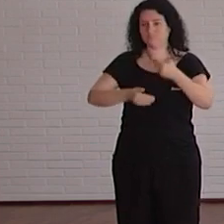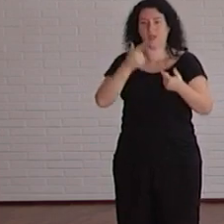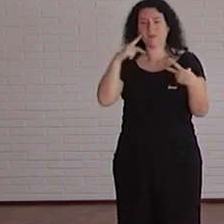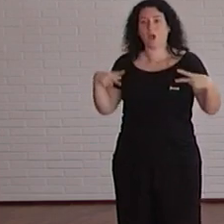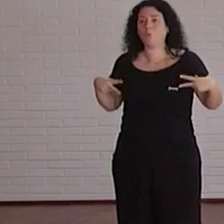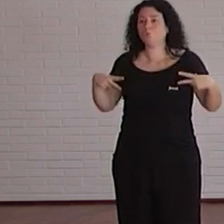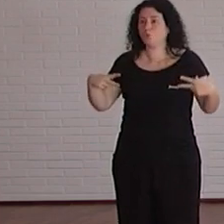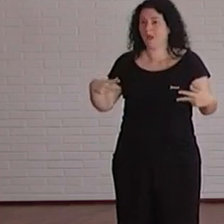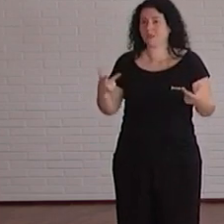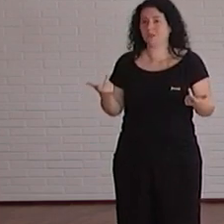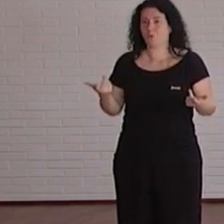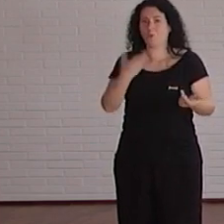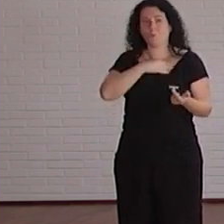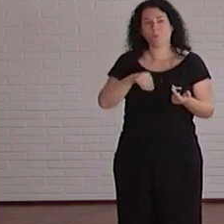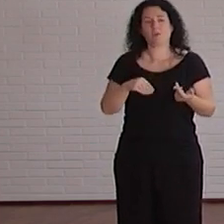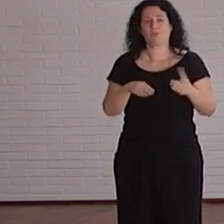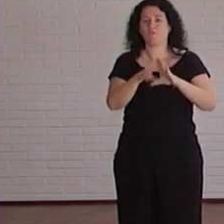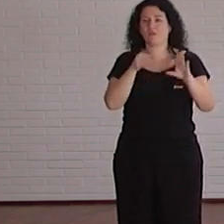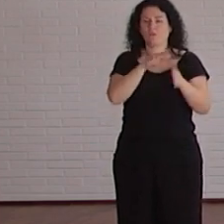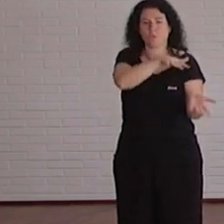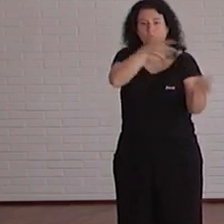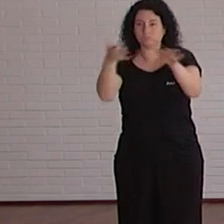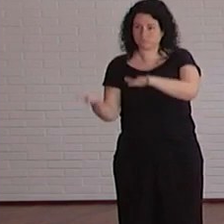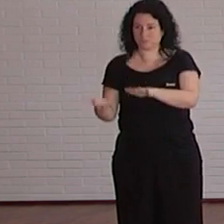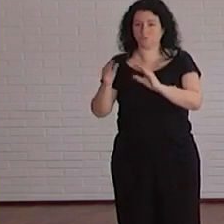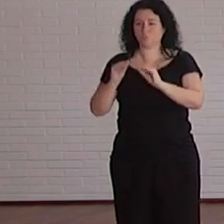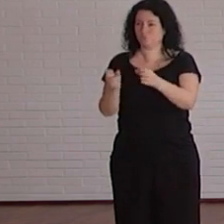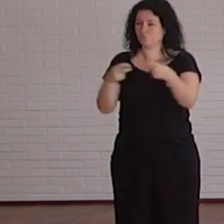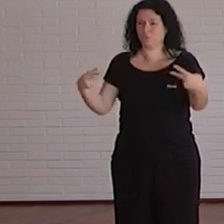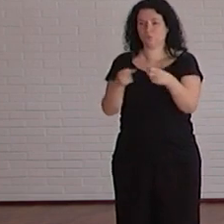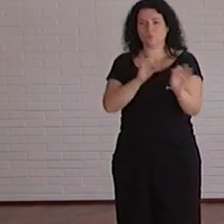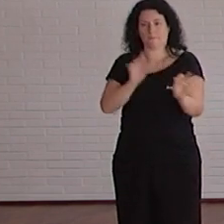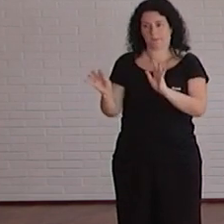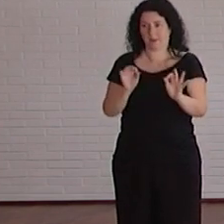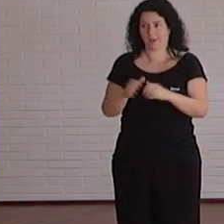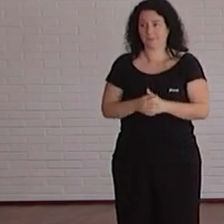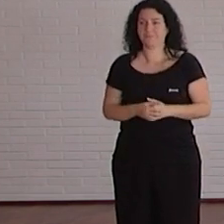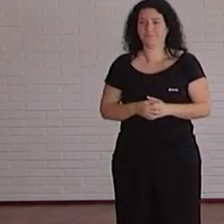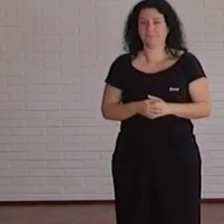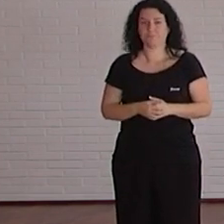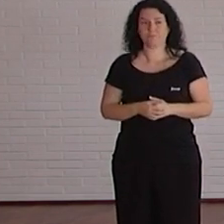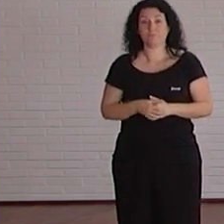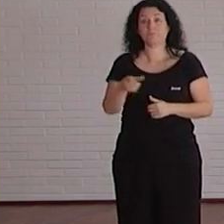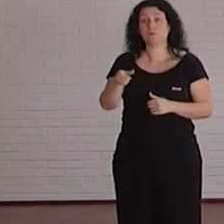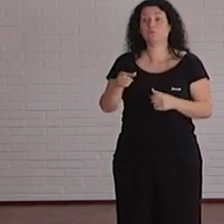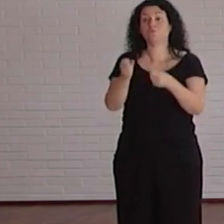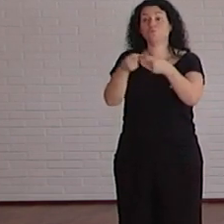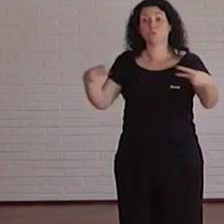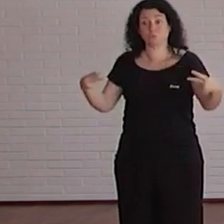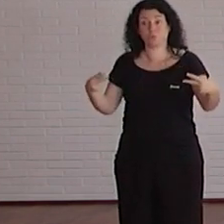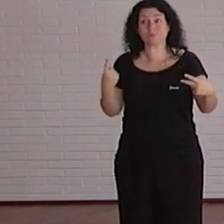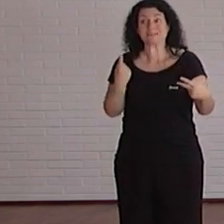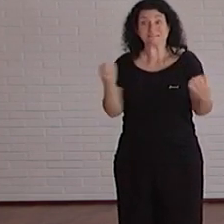automáticamente cogiendo vídeos de vértice y colocando los subtítulos estos subtítulos pues necesitan para